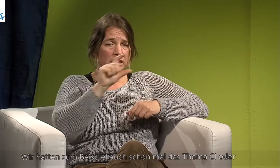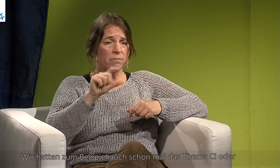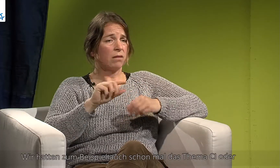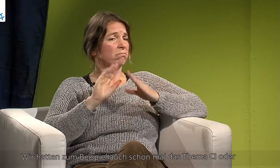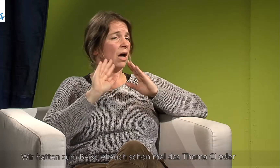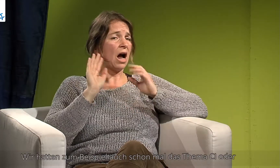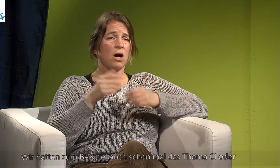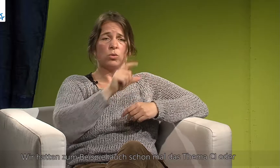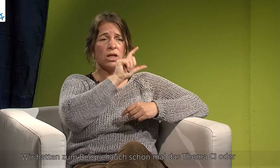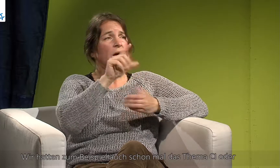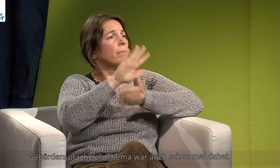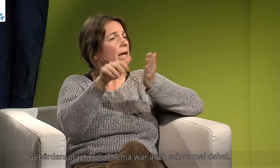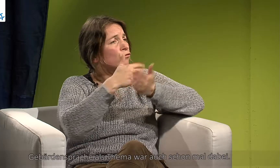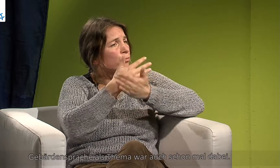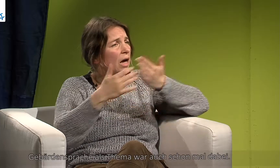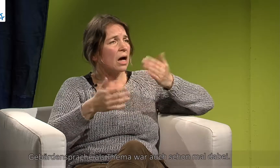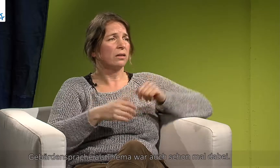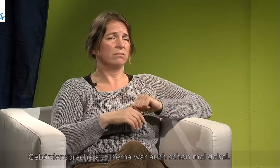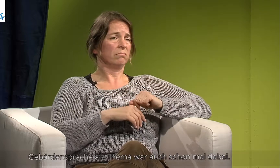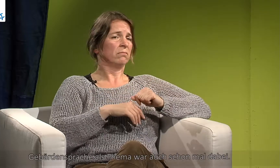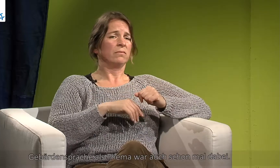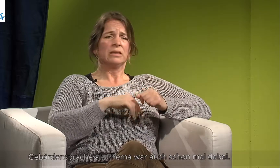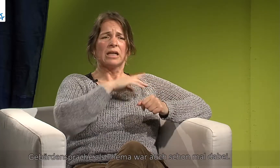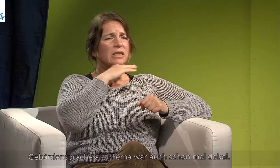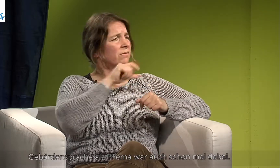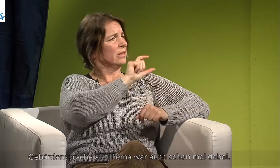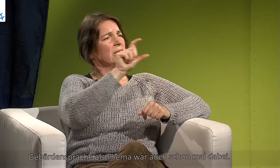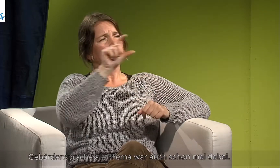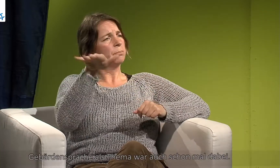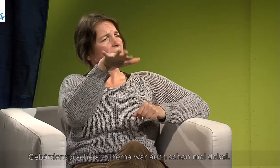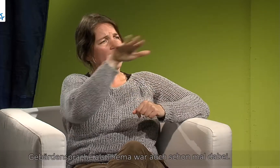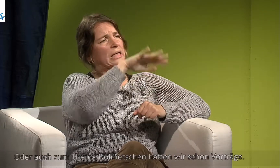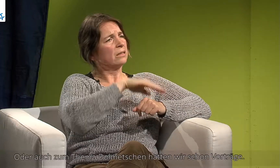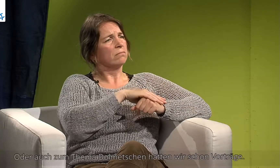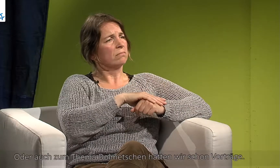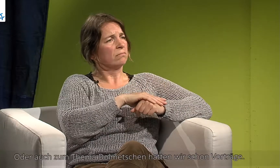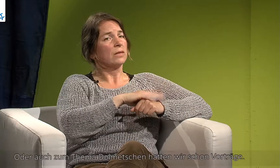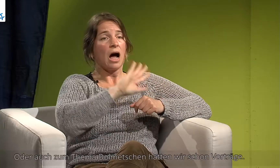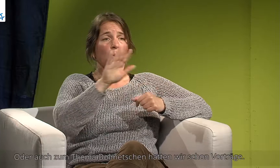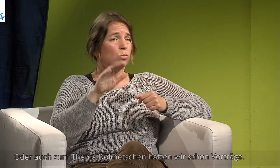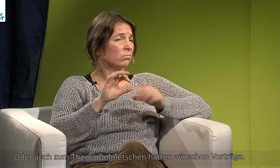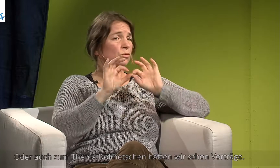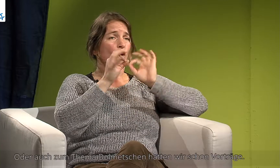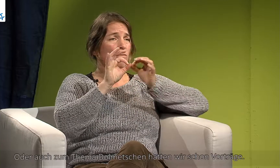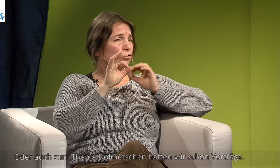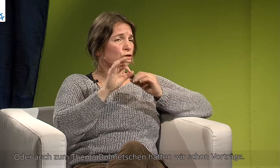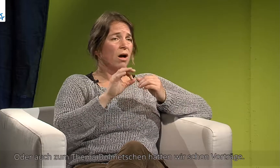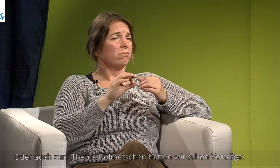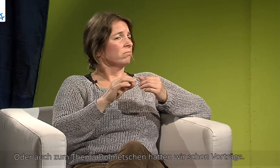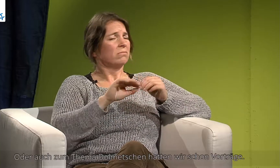oder Thema Gebärdensprache war auch schon mal dabei. Oder auch zum Thema Dolmetschen hatten